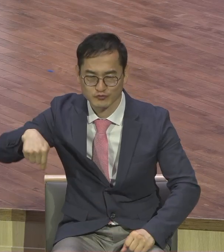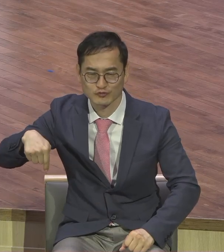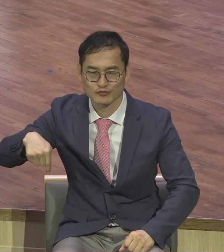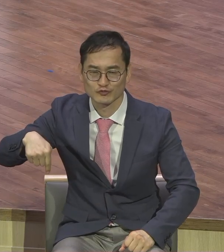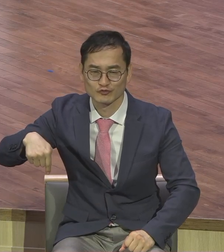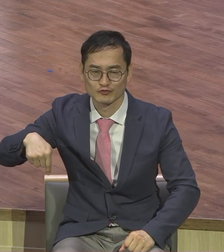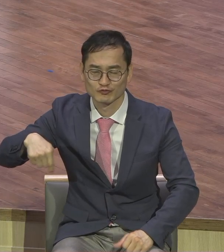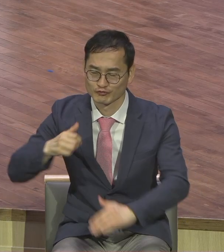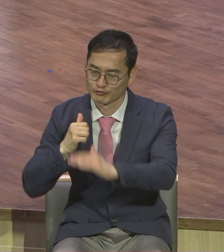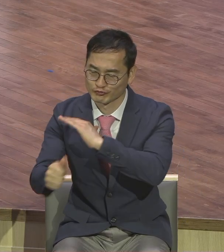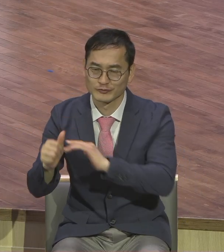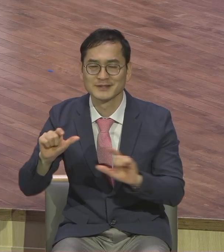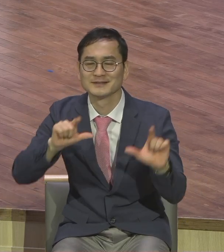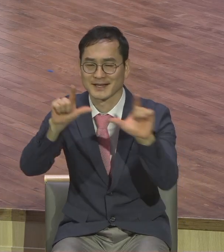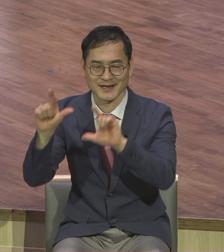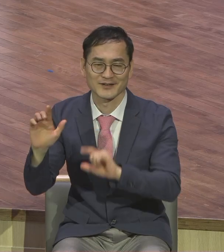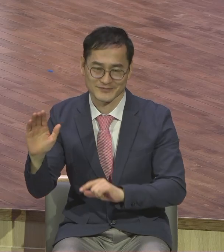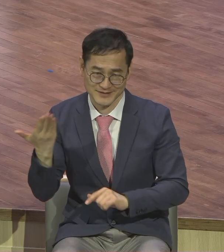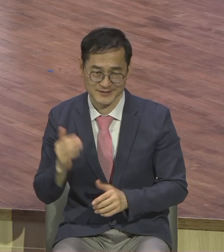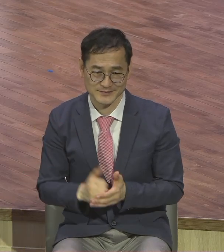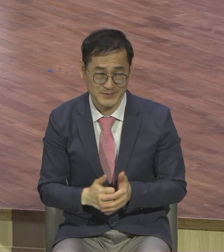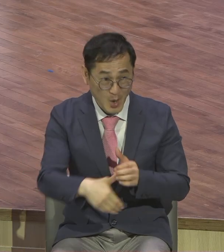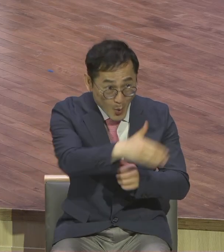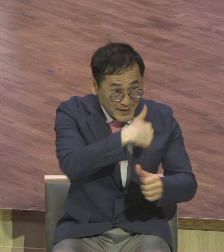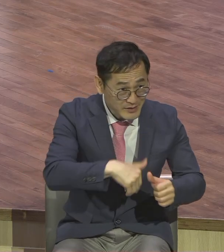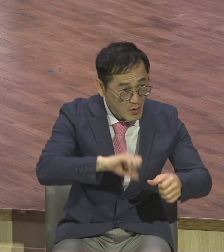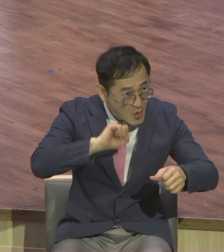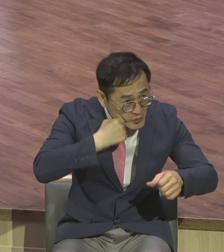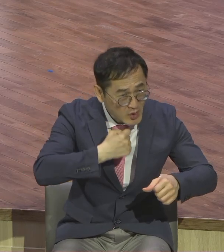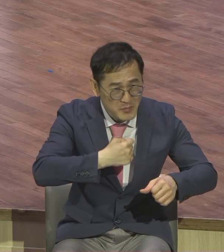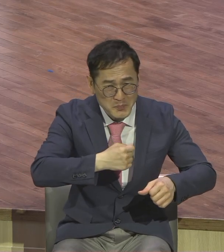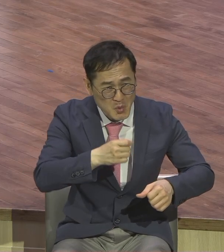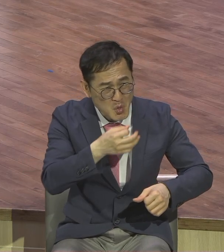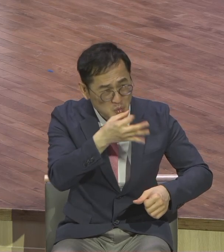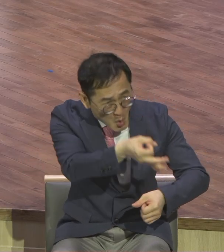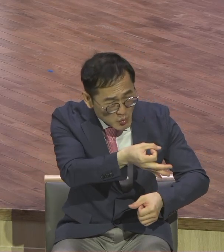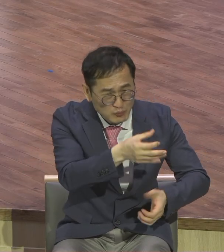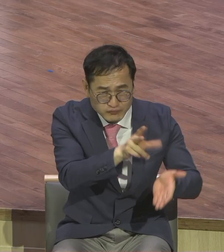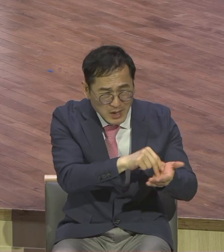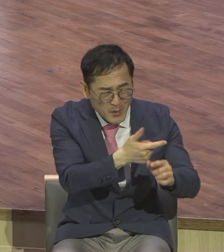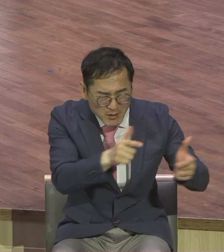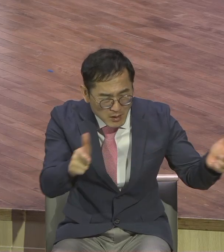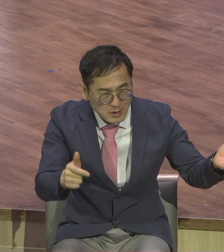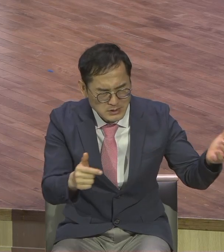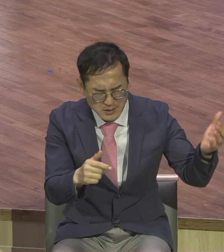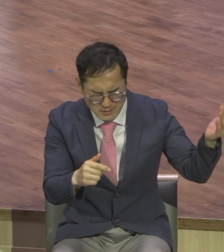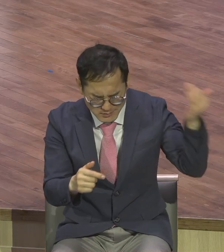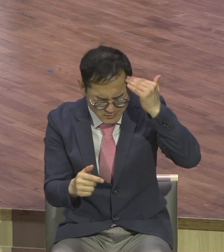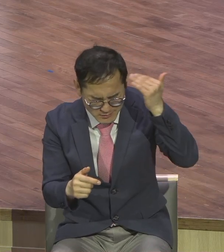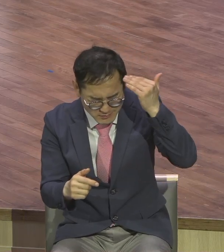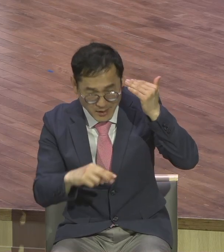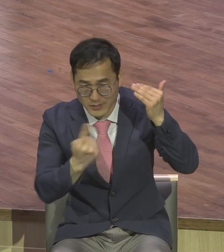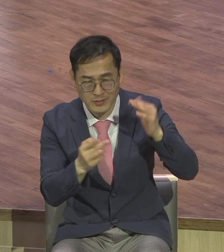환경 다 뛰어넘어. 내 수준 다 뛰어넘어. 우리가 2, 3, 7, 5천 종종 이 말은 보통 말이 아닙니다.